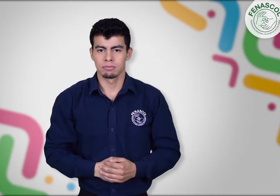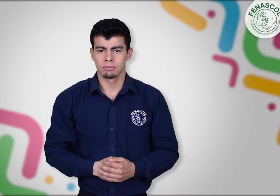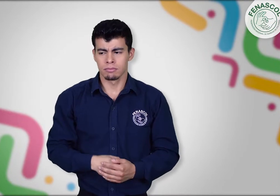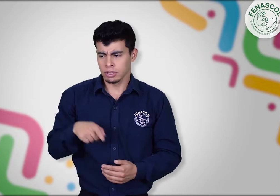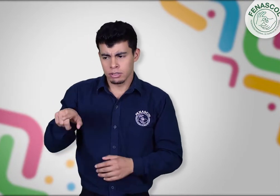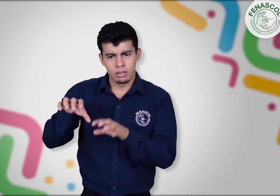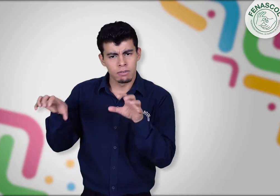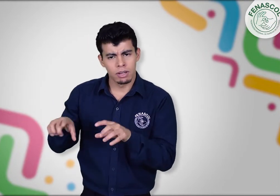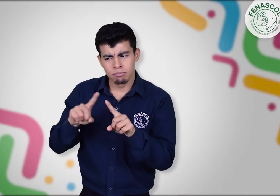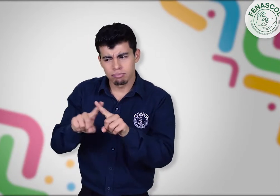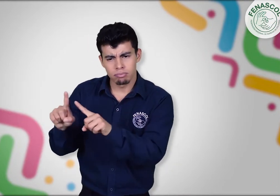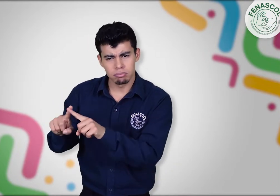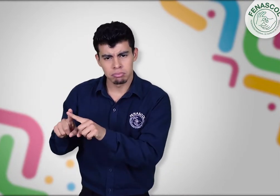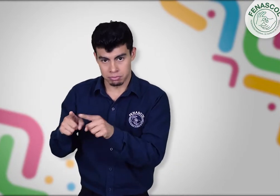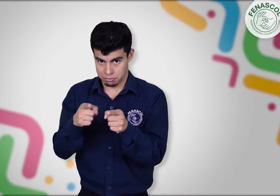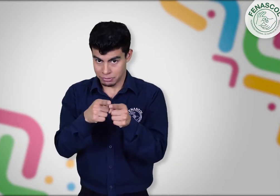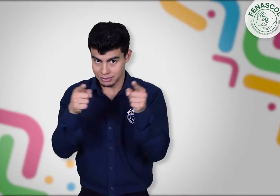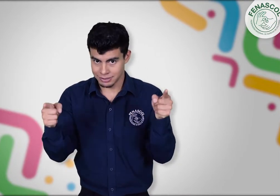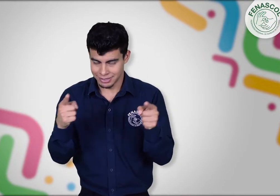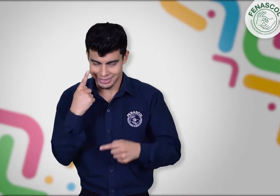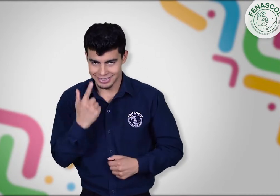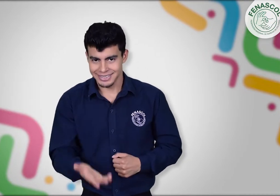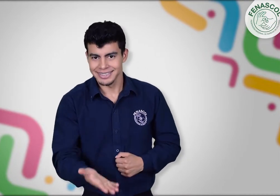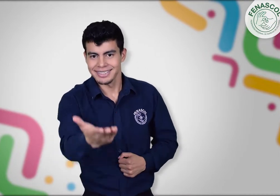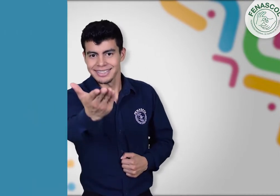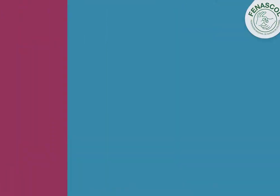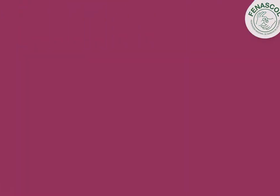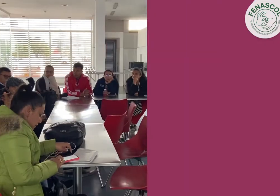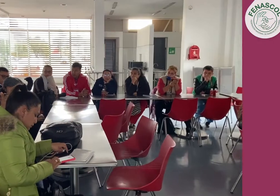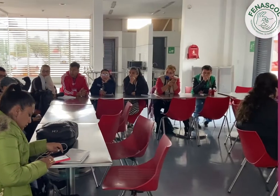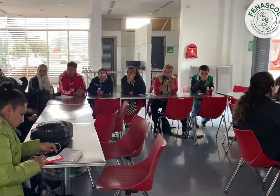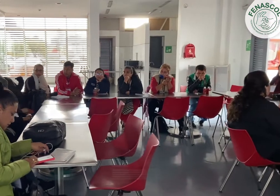Aquí les muestro más sobre lo que se realizó en estas jornadas.